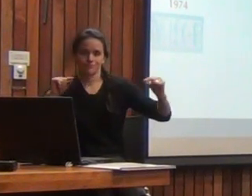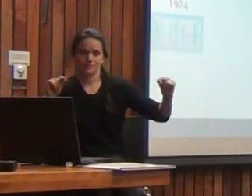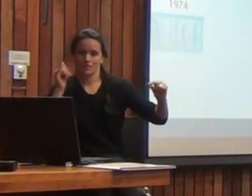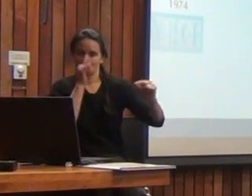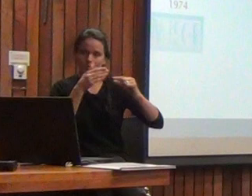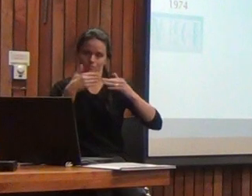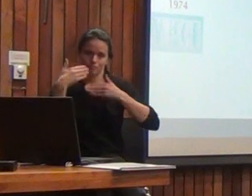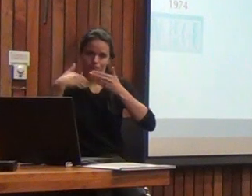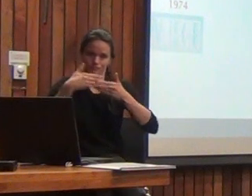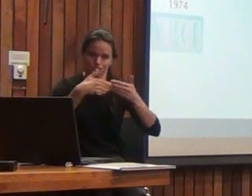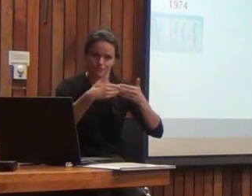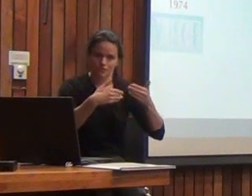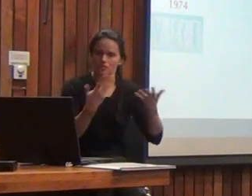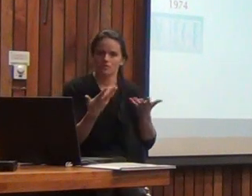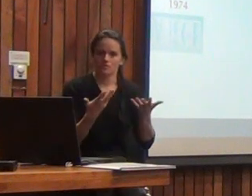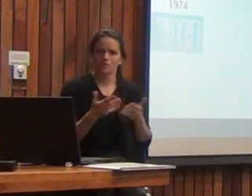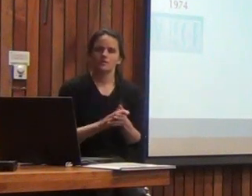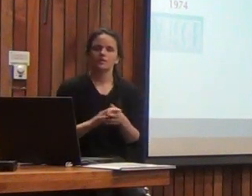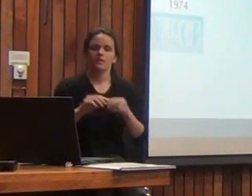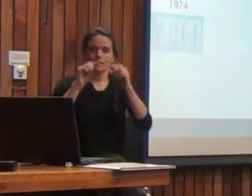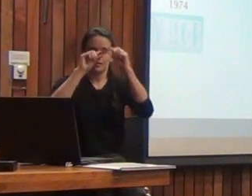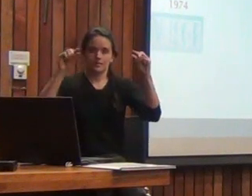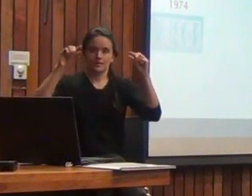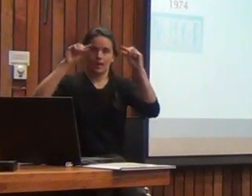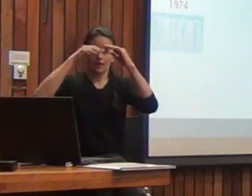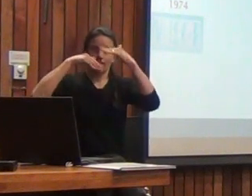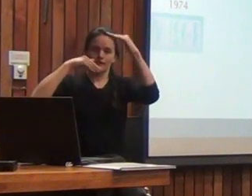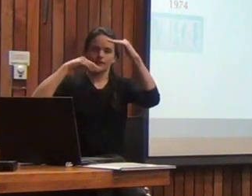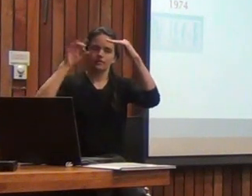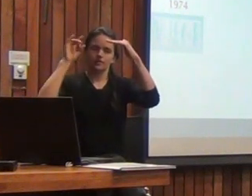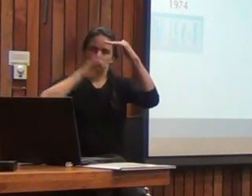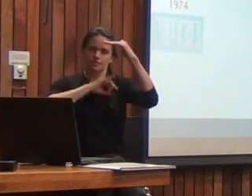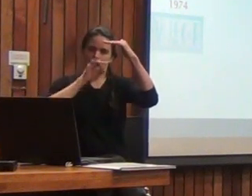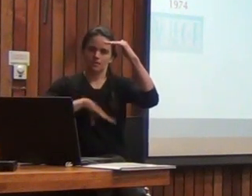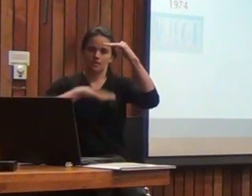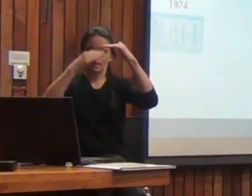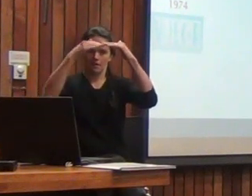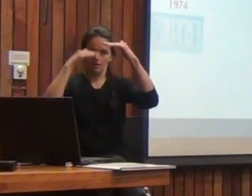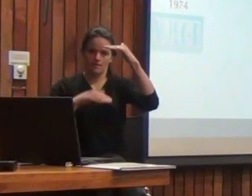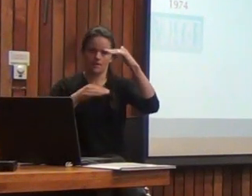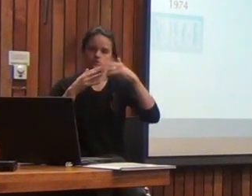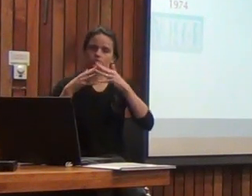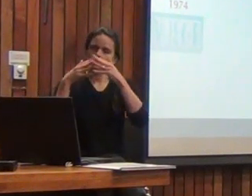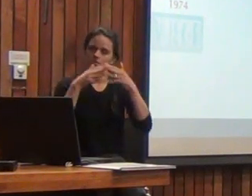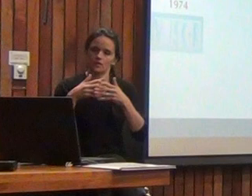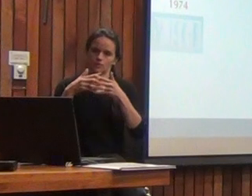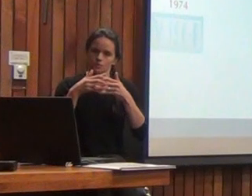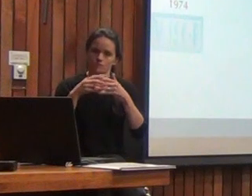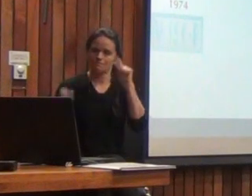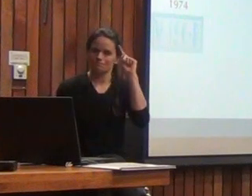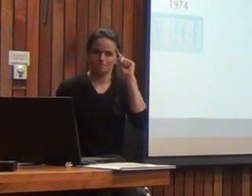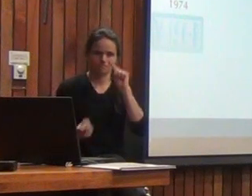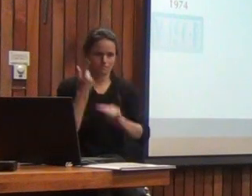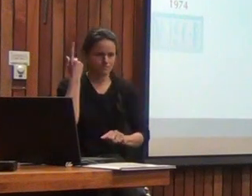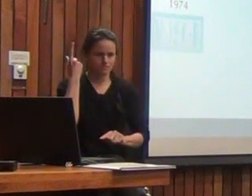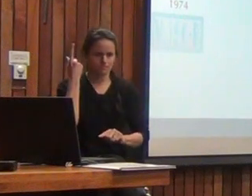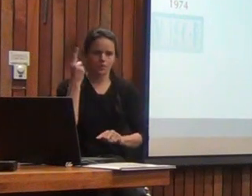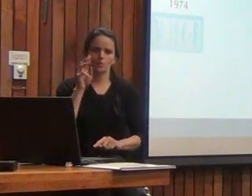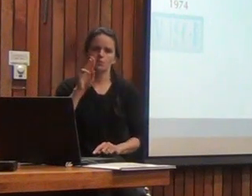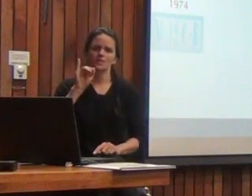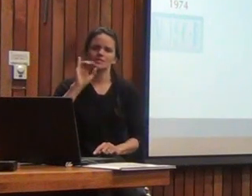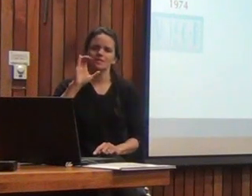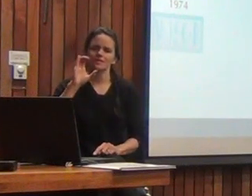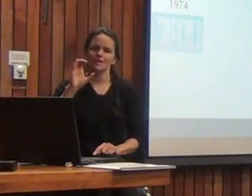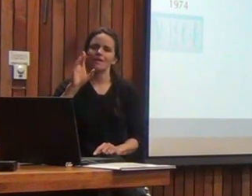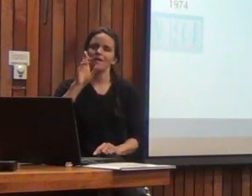La línea de arriba es Chile, la línea de abajo es Estados Unidos. Bueno, tuvimos un primer WIS-R, si